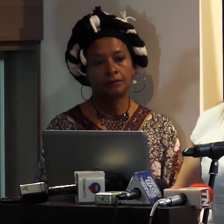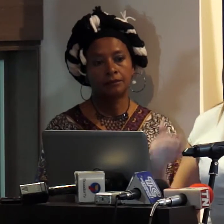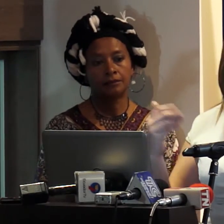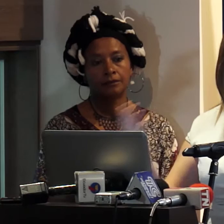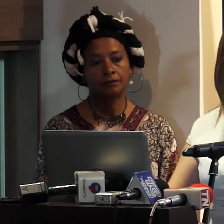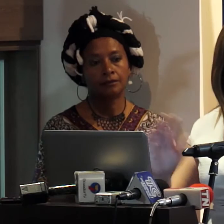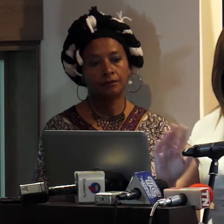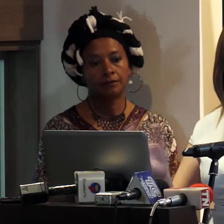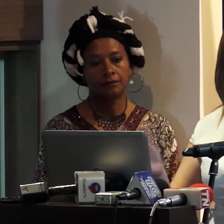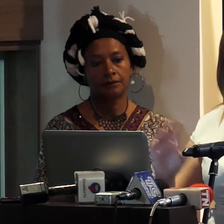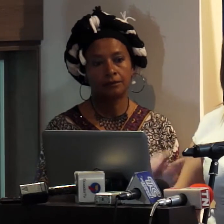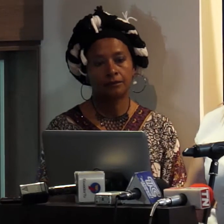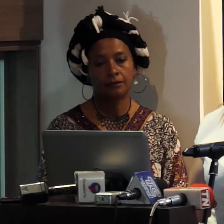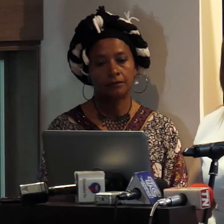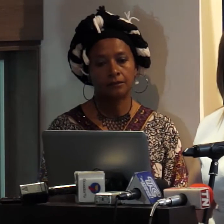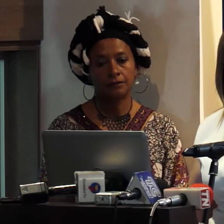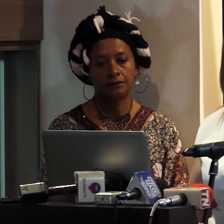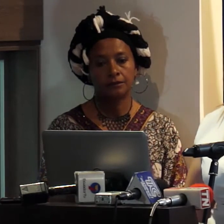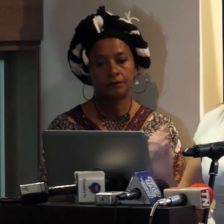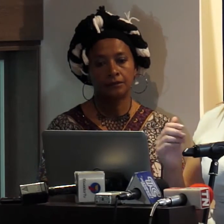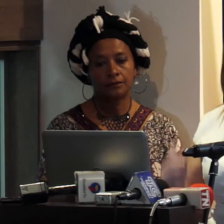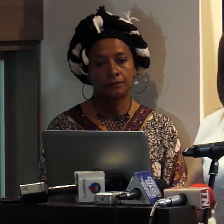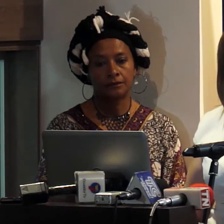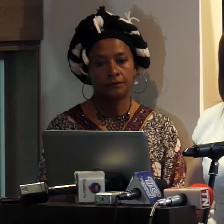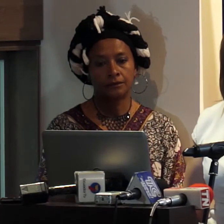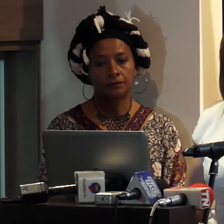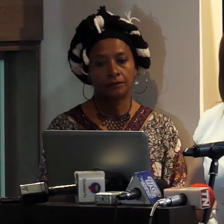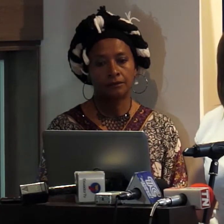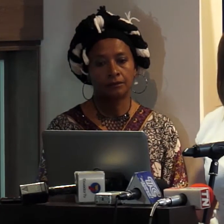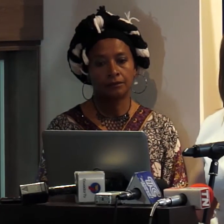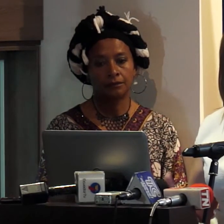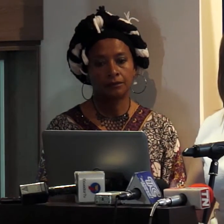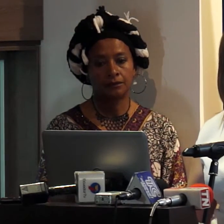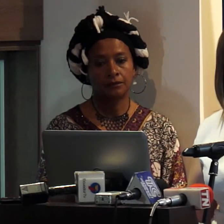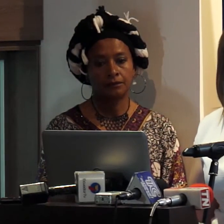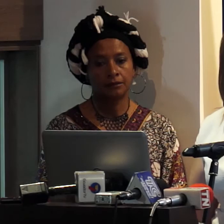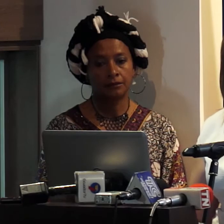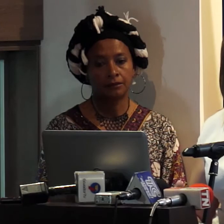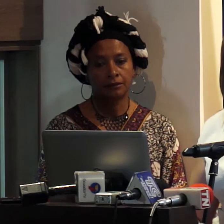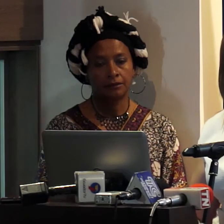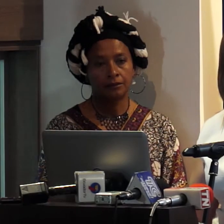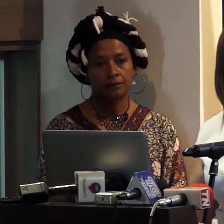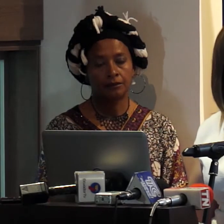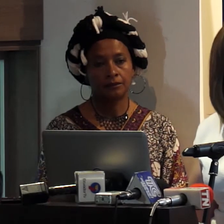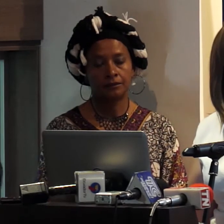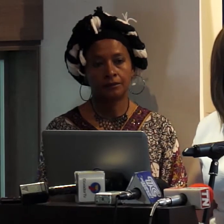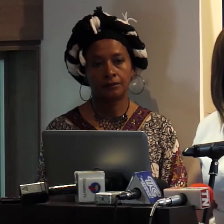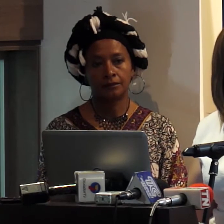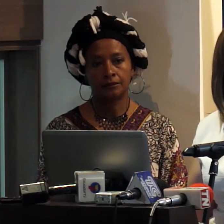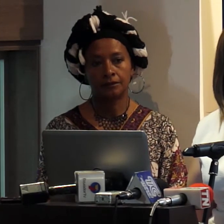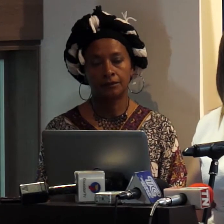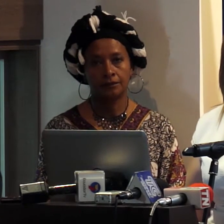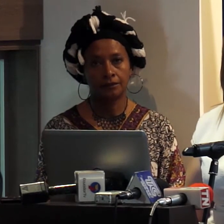publicidad y los asocian con la misma cosa estas advertencias en marzo estaban en cumplimiento en el 94